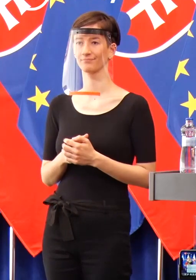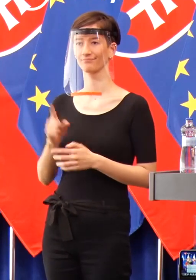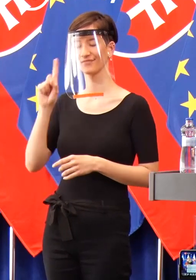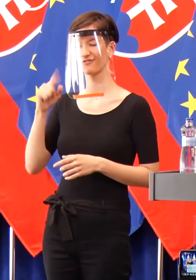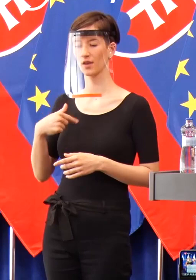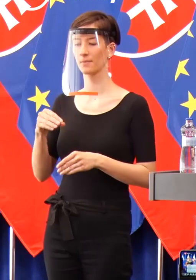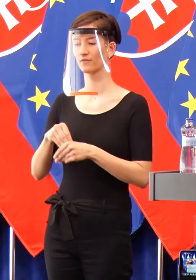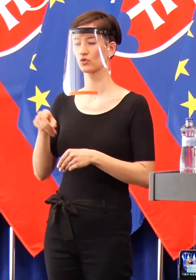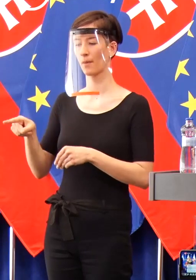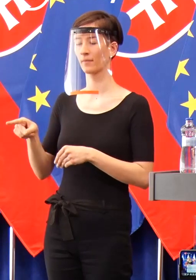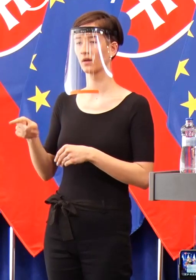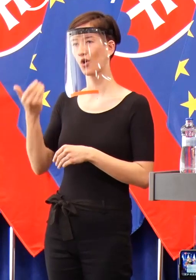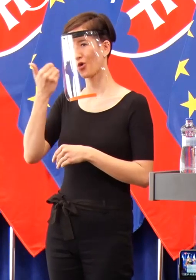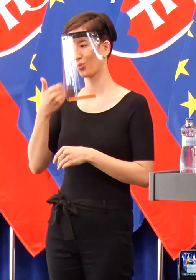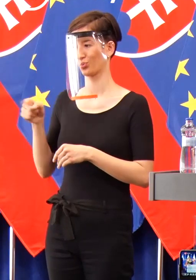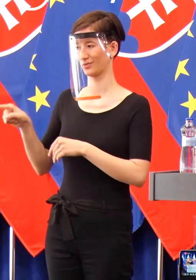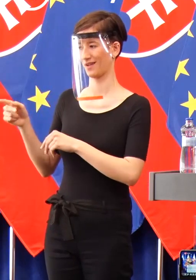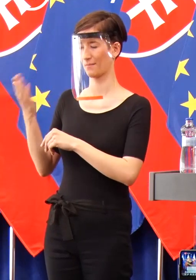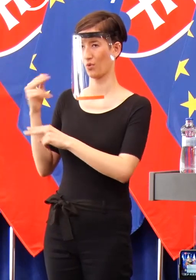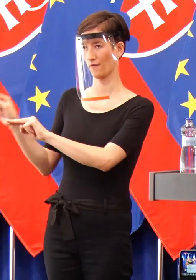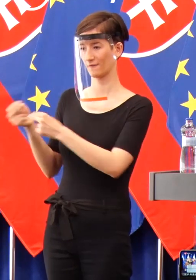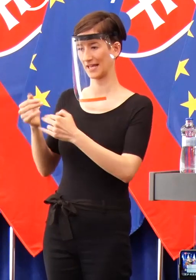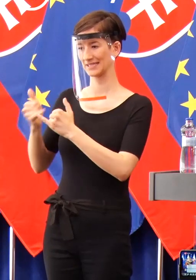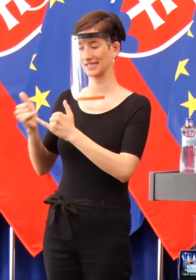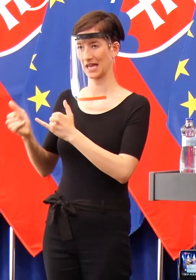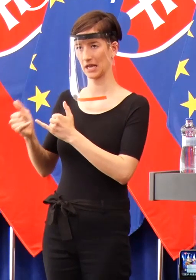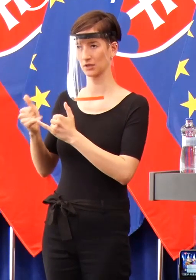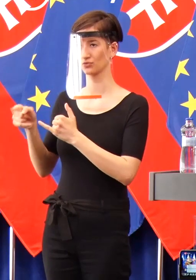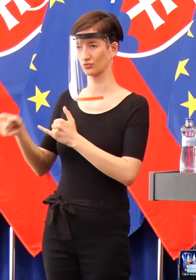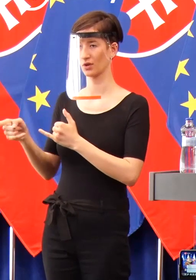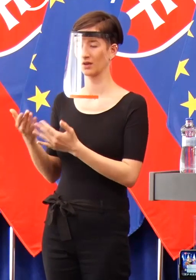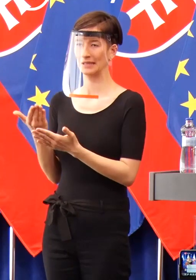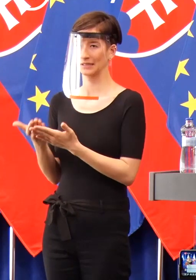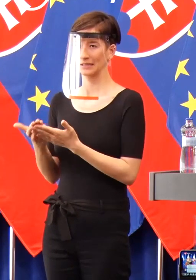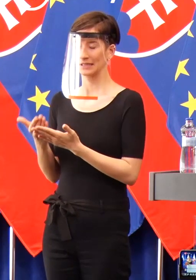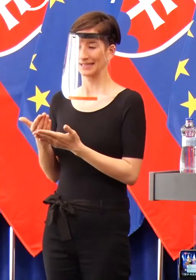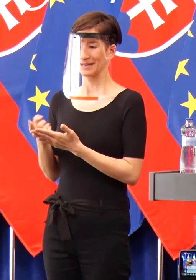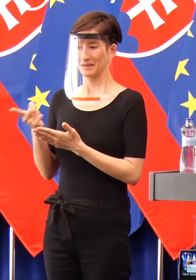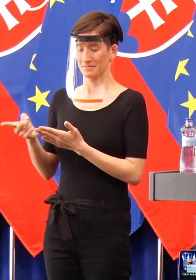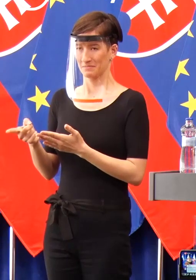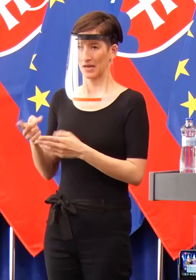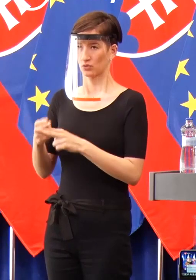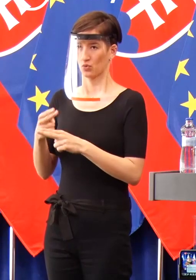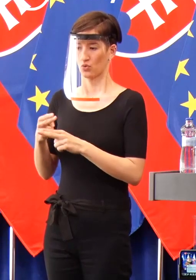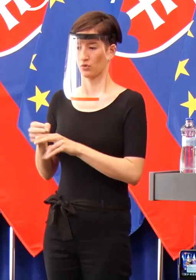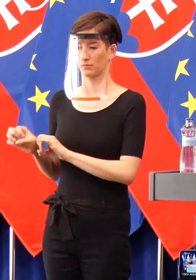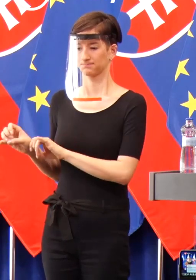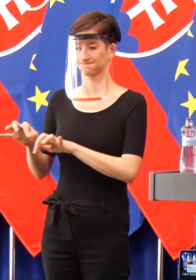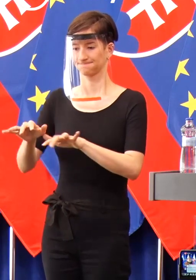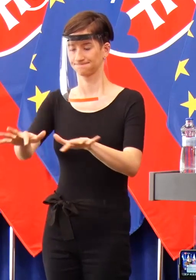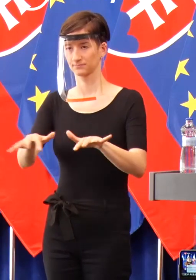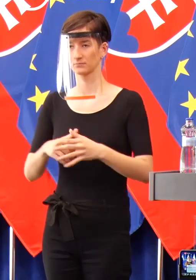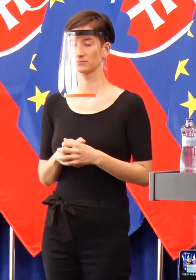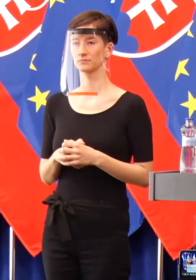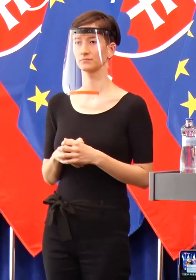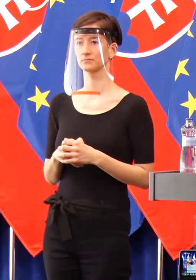importované. Takže v tejto skupine sa nachádza jedna časť z tých importovaných prípadov, ktoré by sme neboli